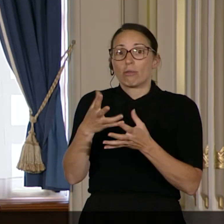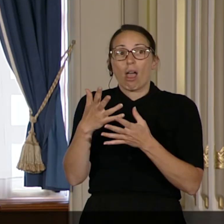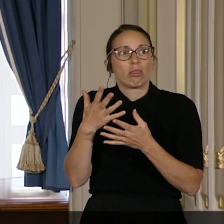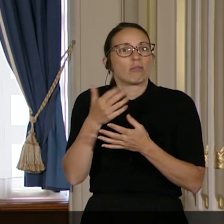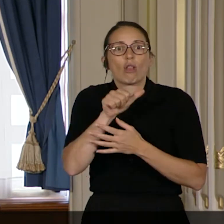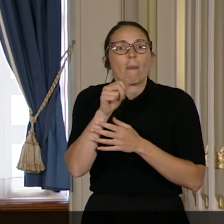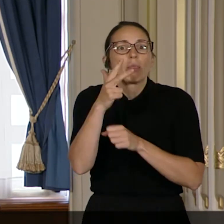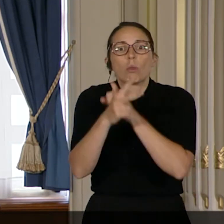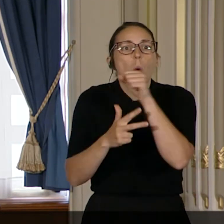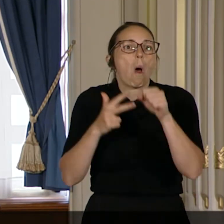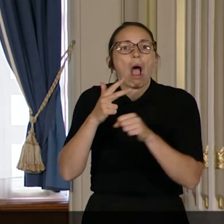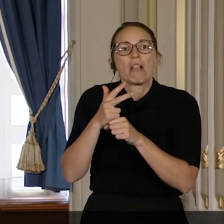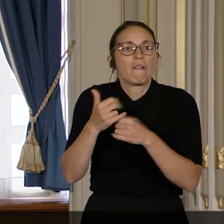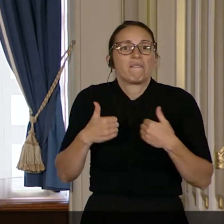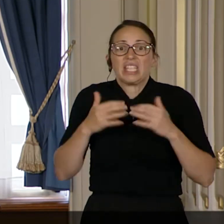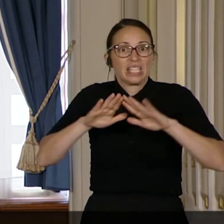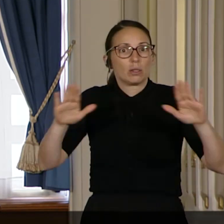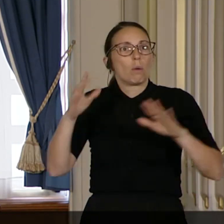3 ans à vivre.